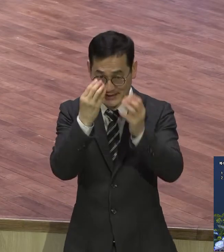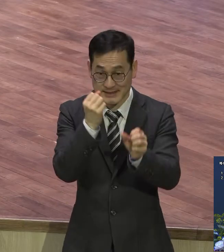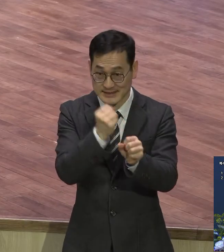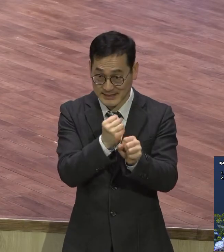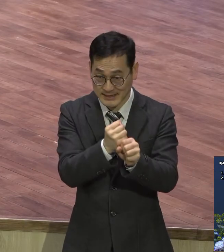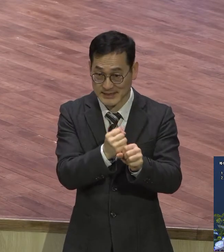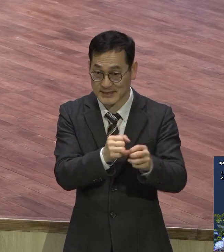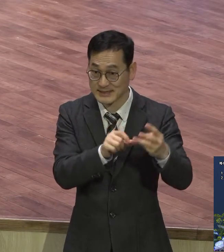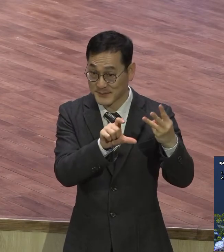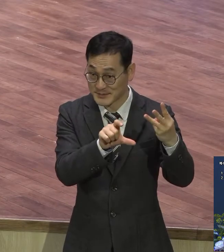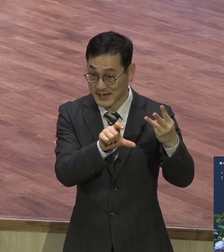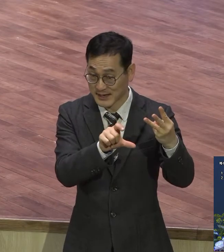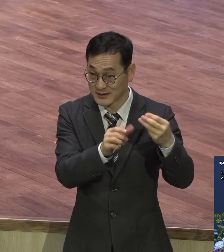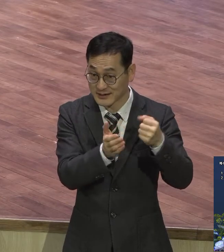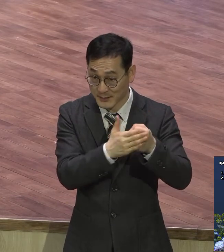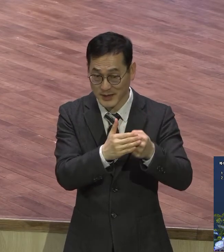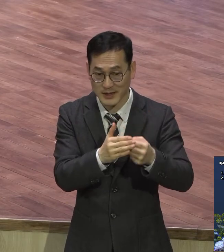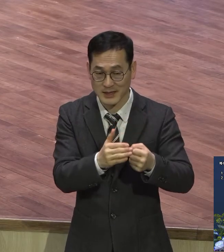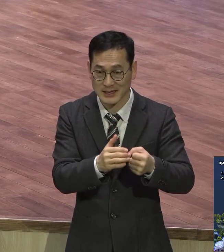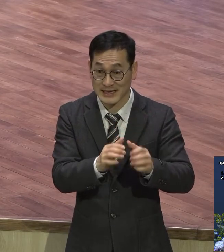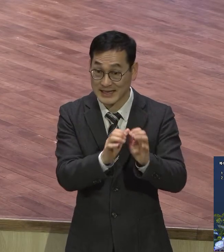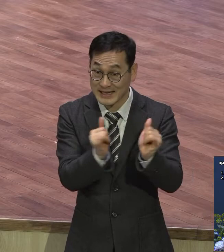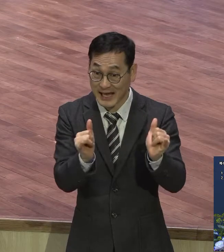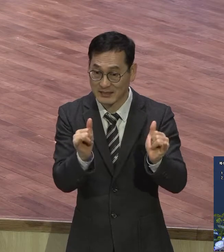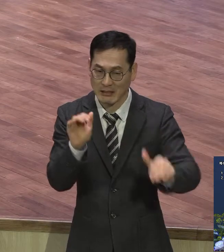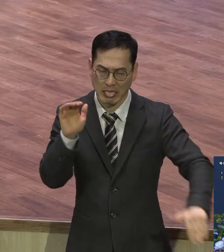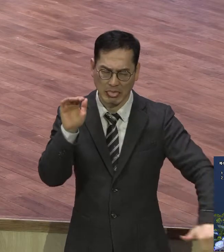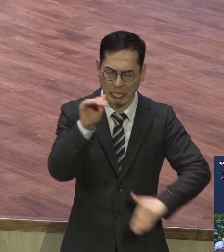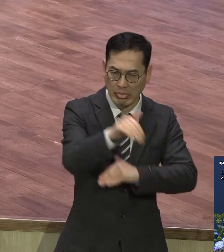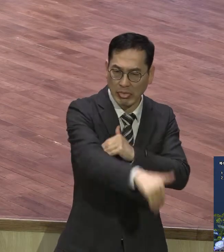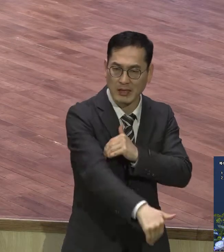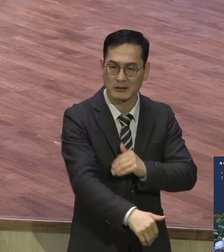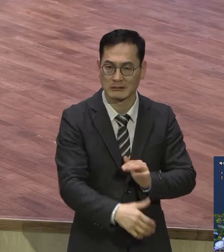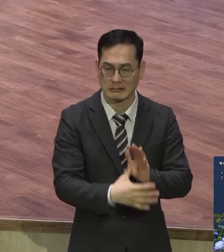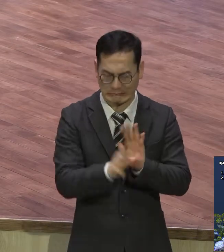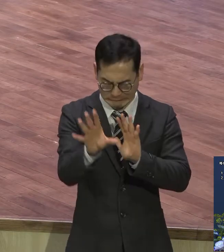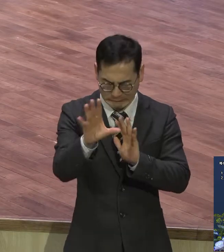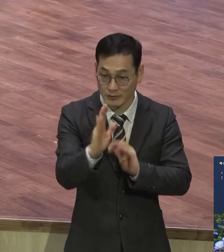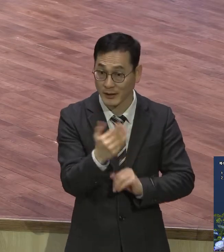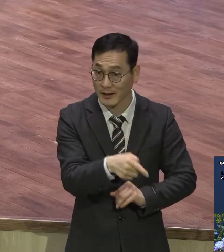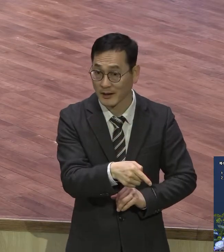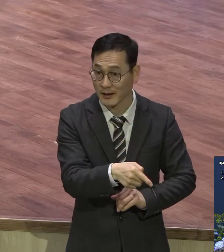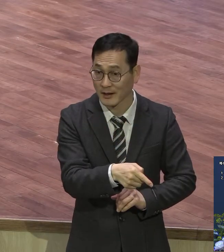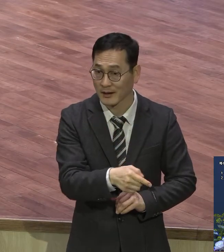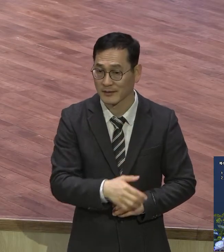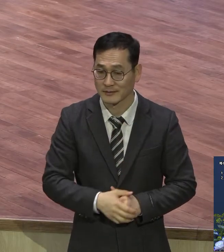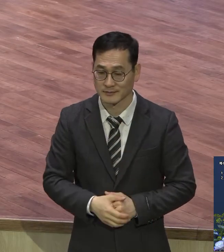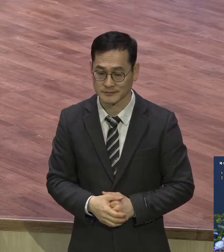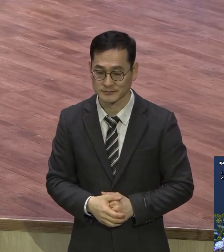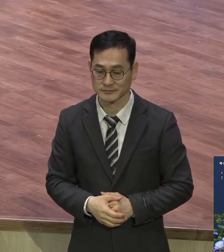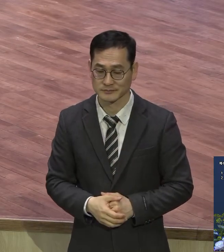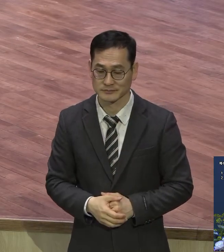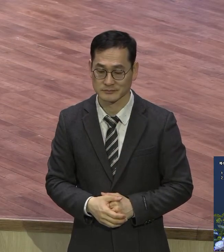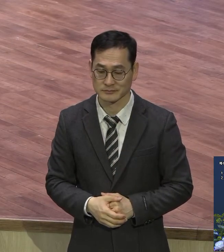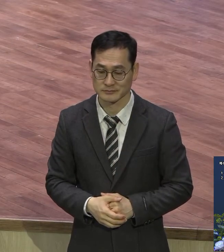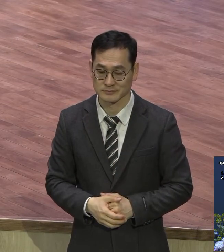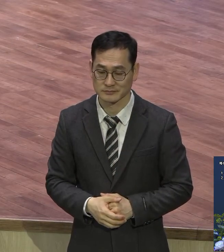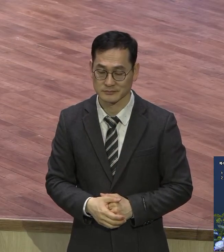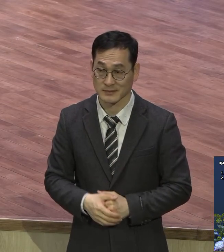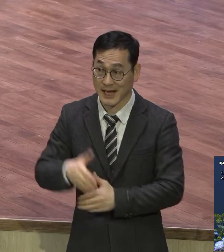타락한 인간을 실제로 하나님이 없이 살았는 인간 이